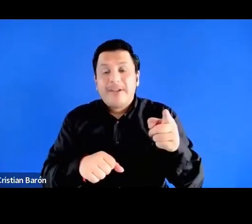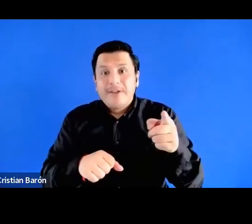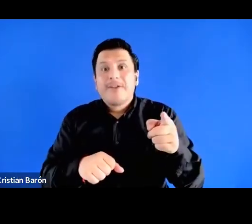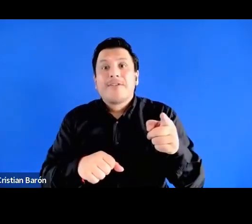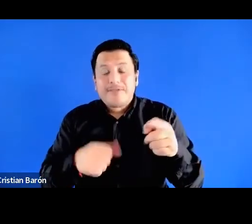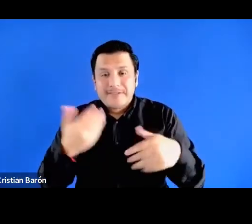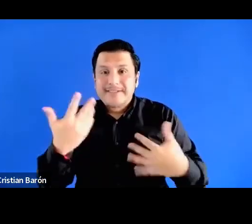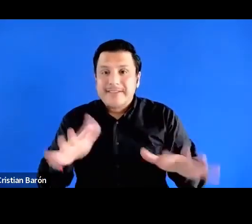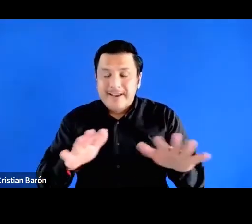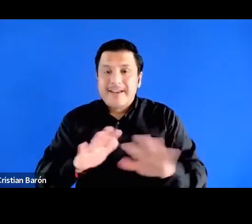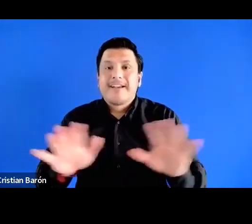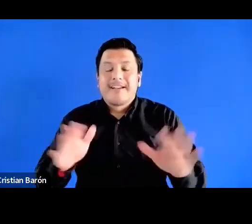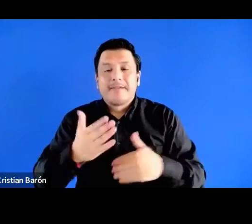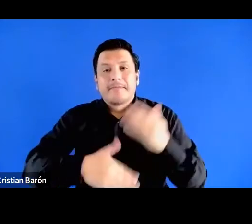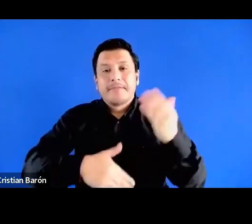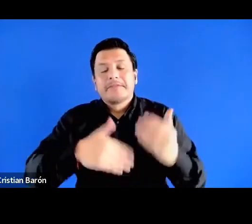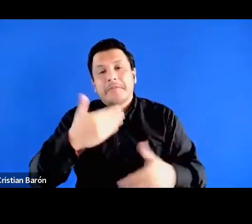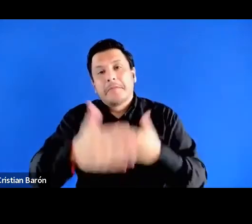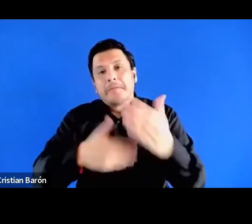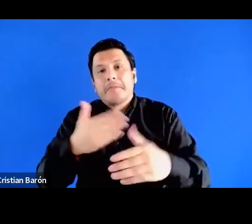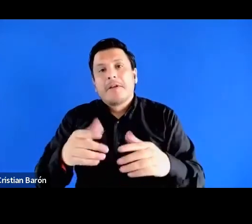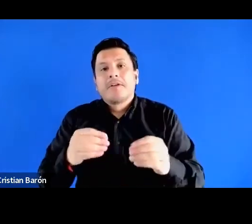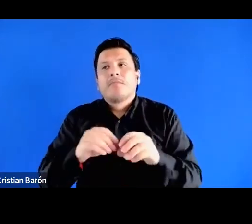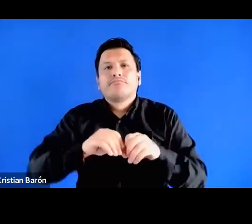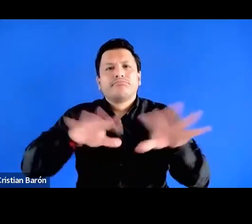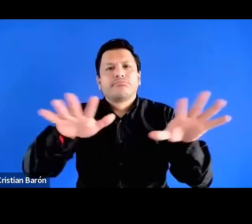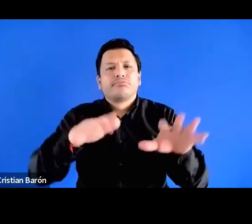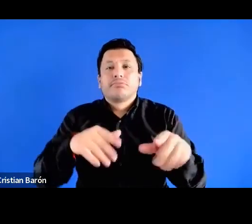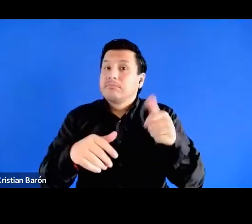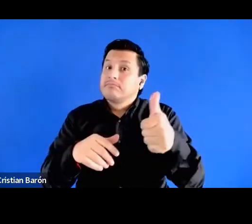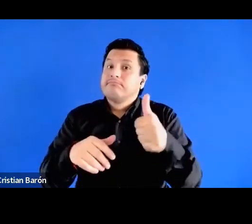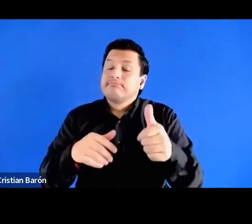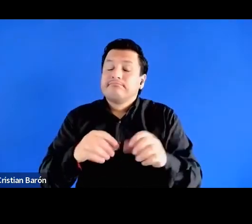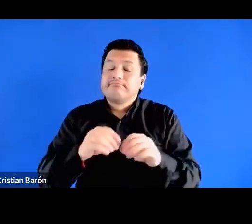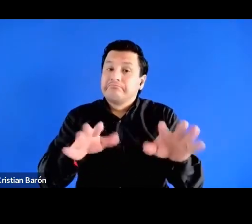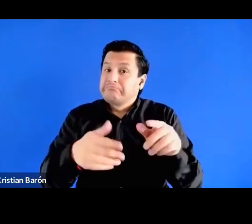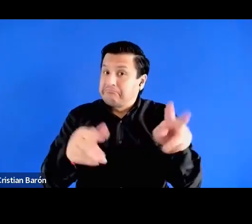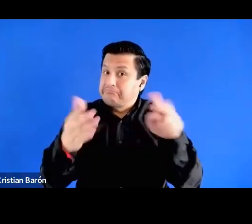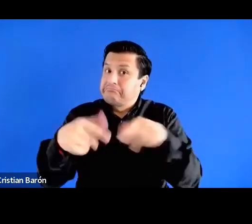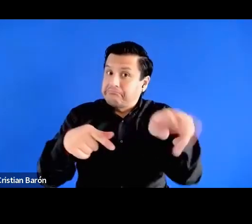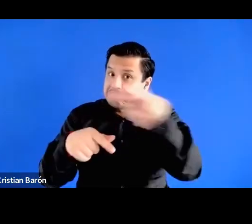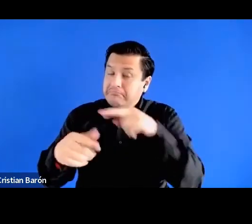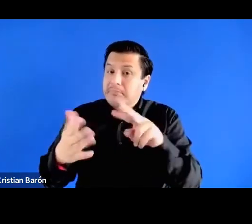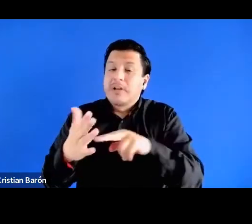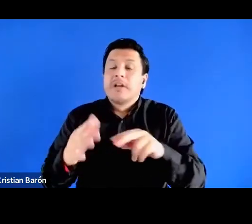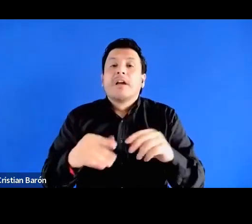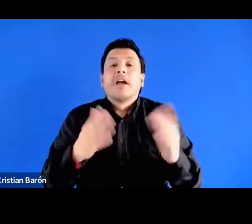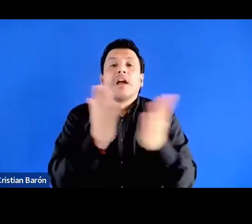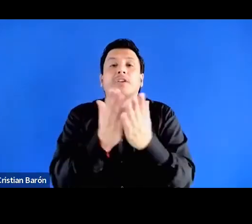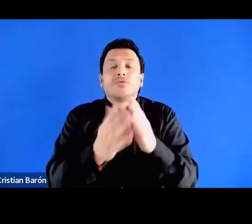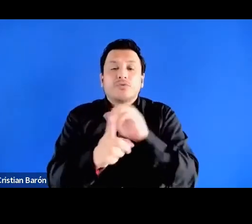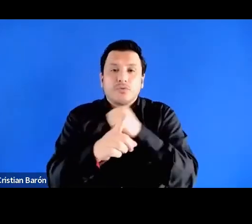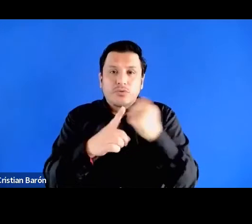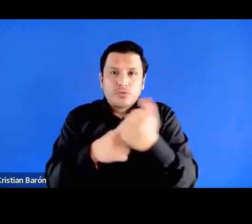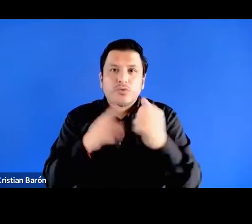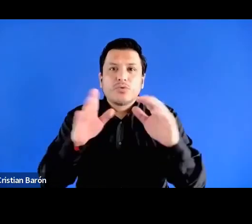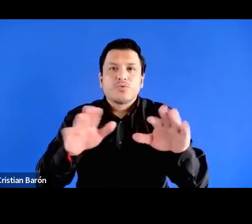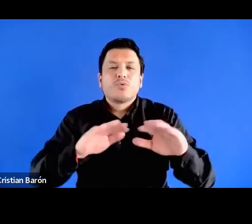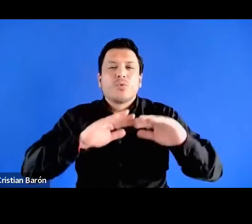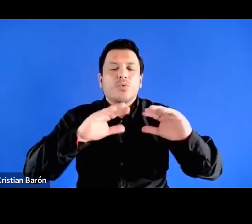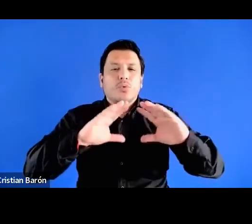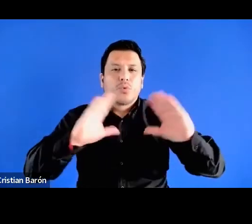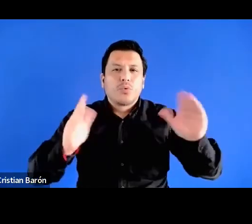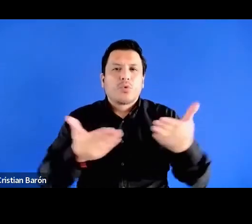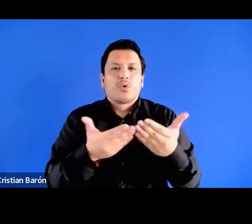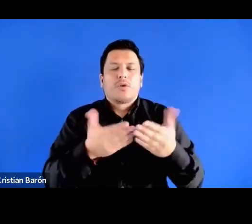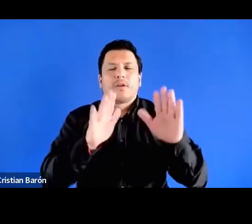manera y lo acaba de publicar. Se los recomiendo en Estudios Sociológicos del Colegio de México. Y